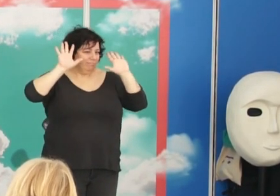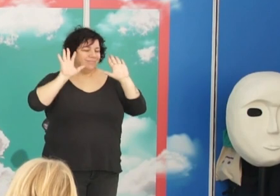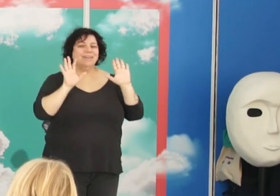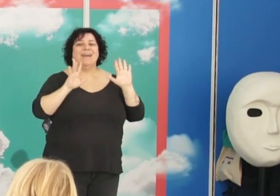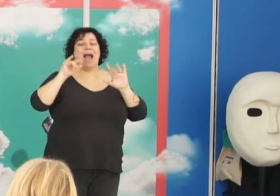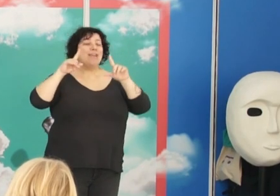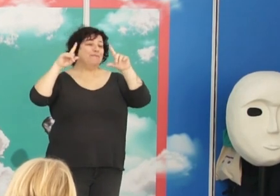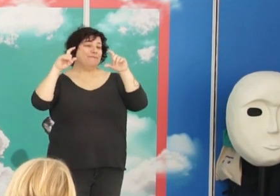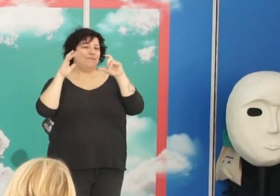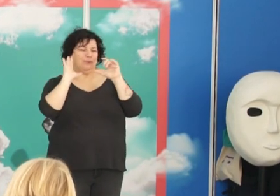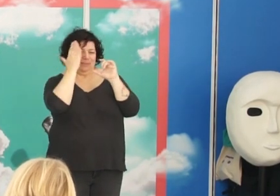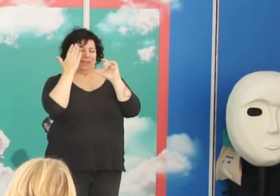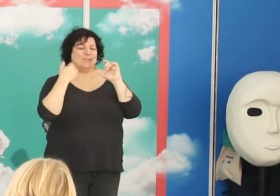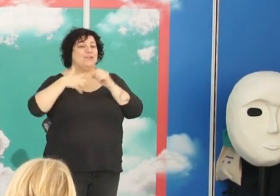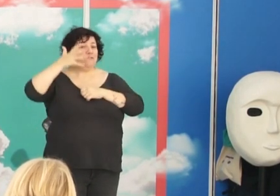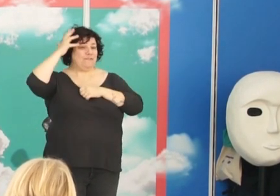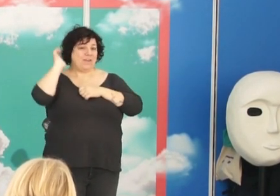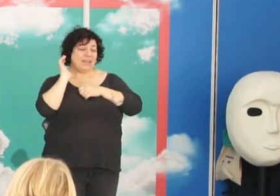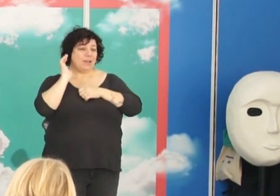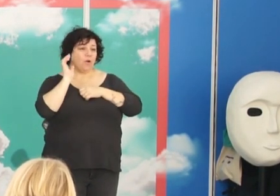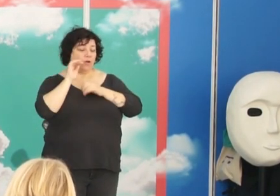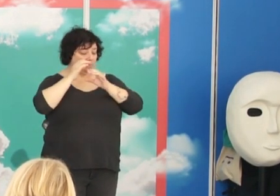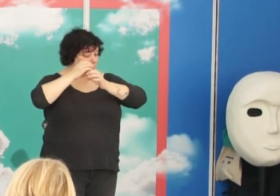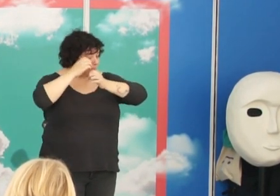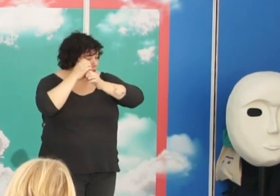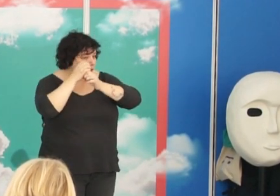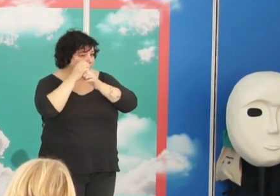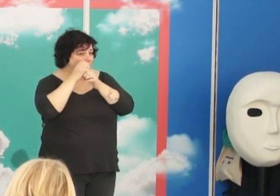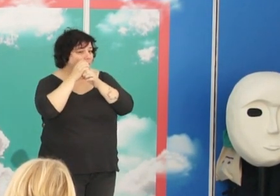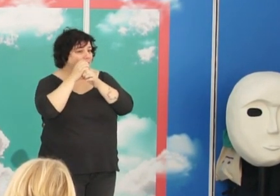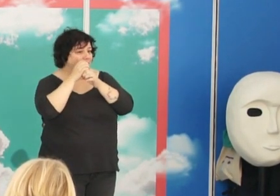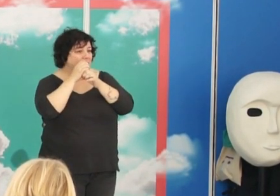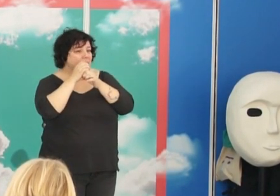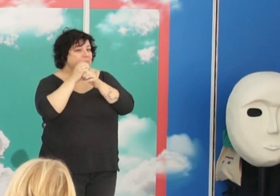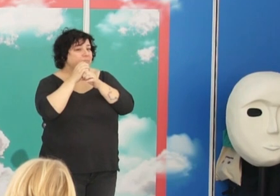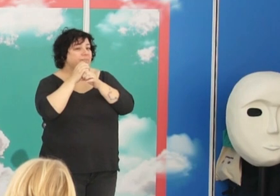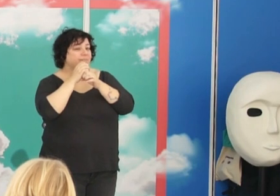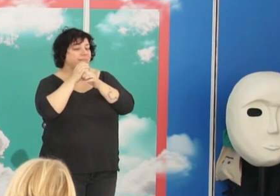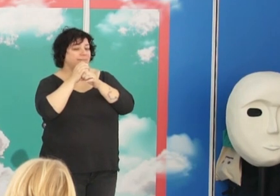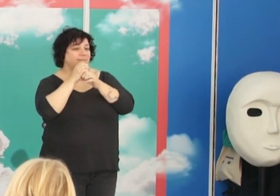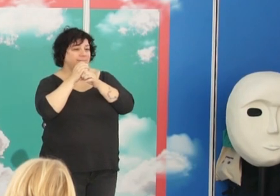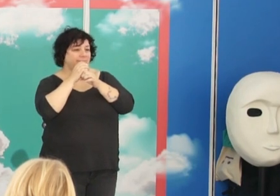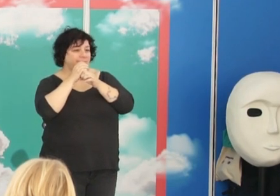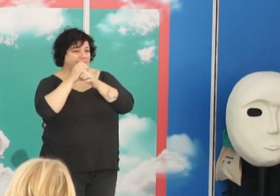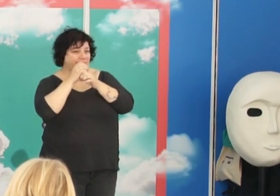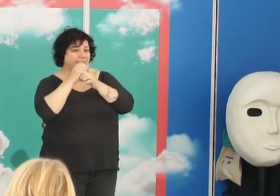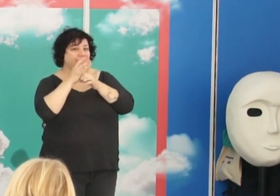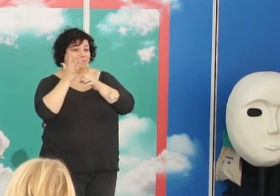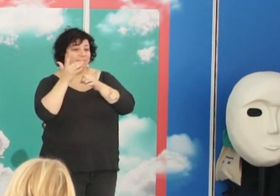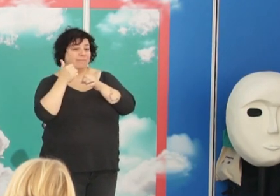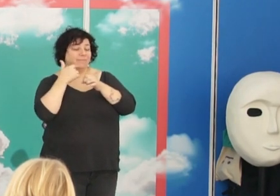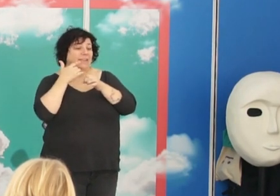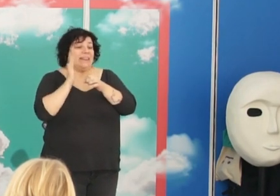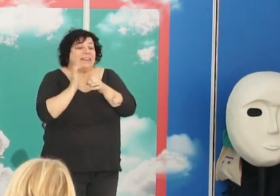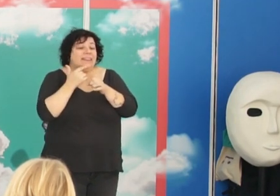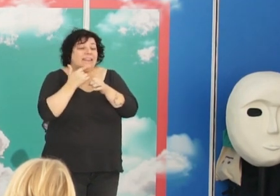Hay una foto de Federico mirando por un microscopio y se le ha adjudicado, o